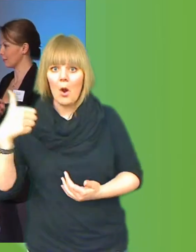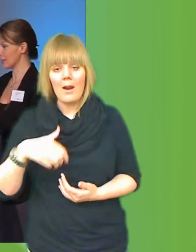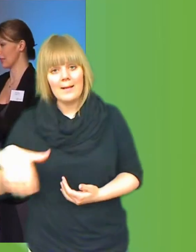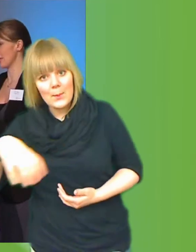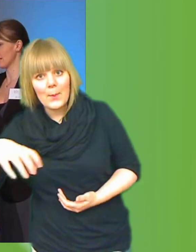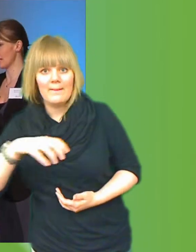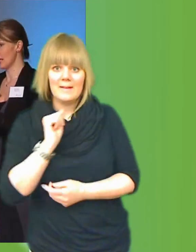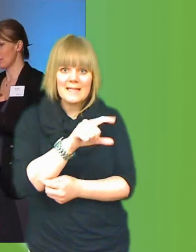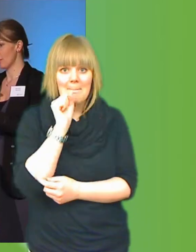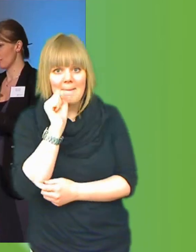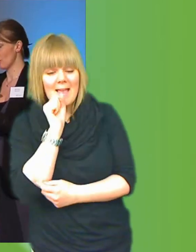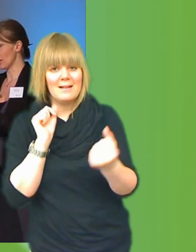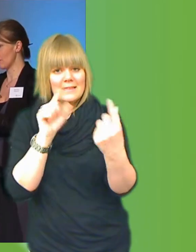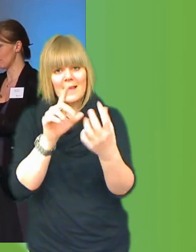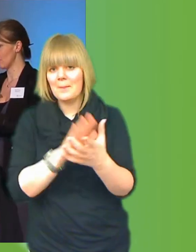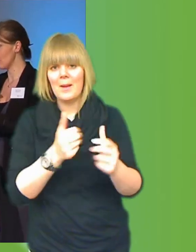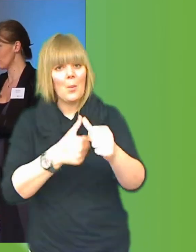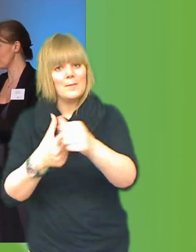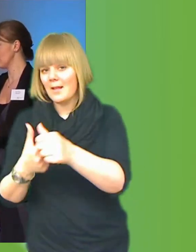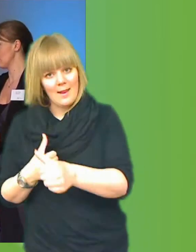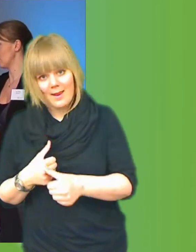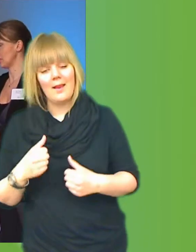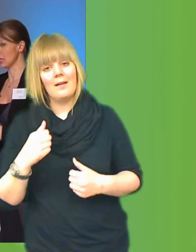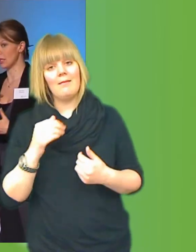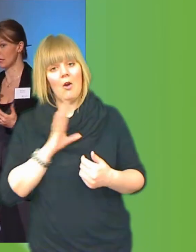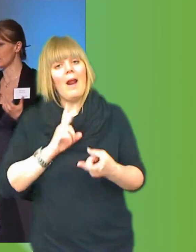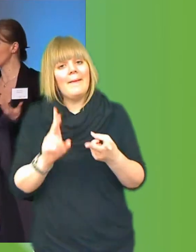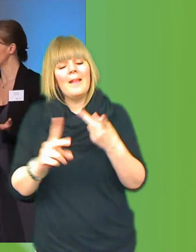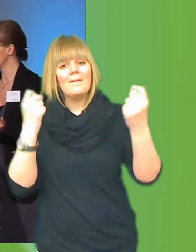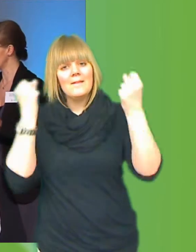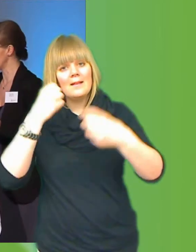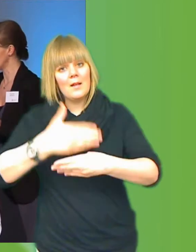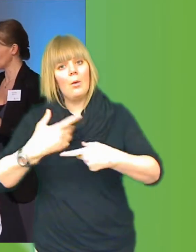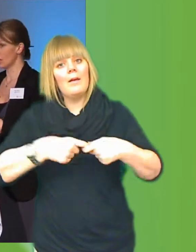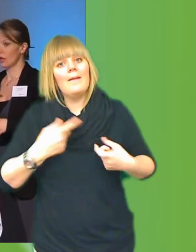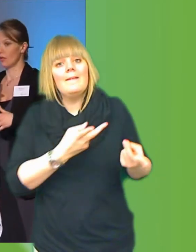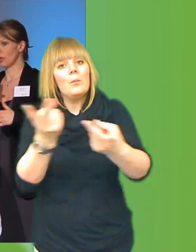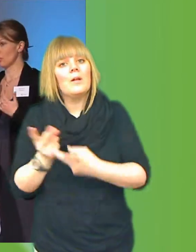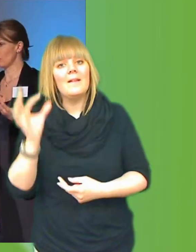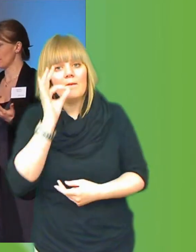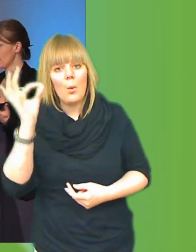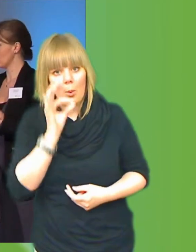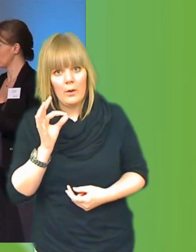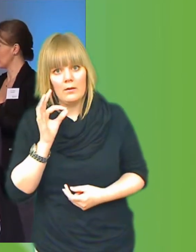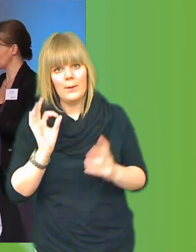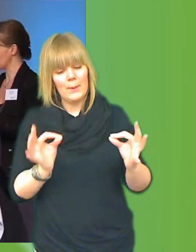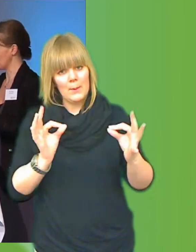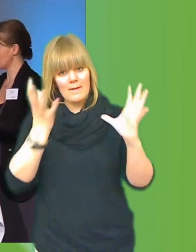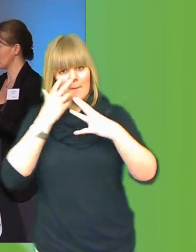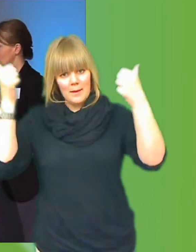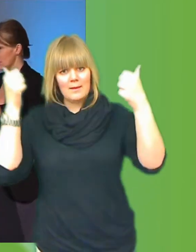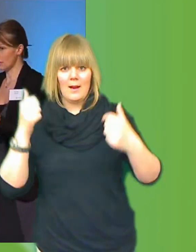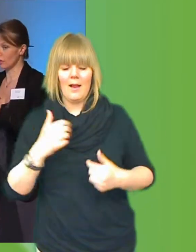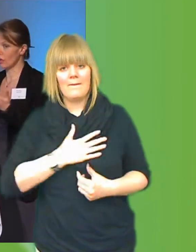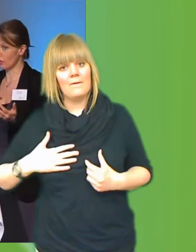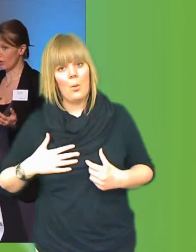chatta med sina vänner. Men har även mycket viktig roll när det gäller demokratifrågor. För att förbättra den offentliga